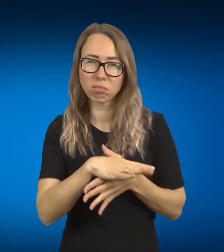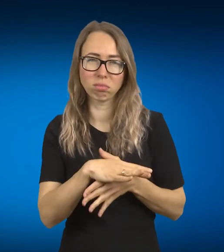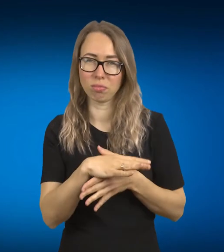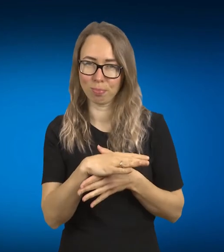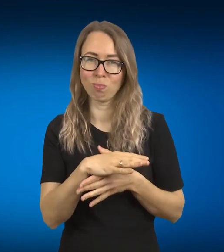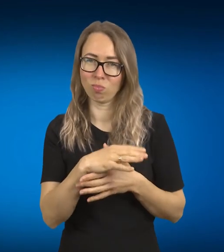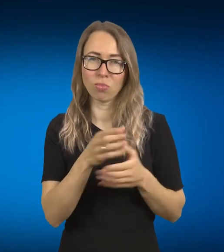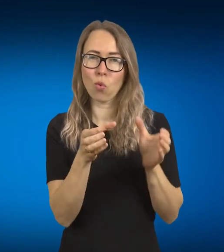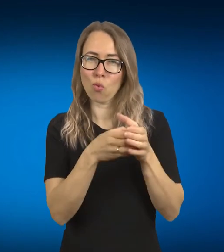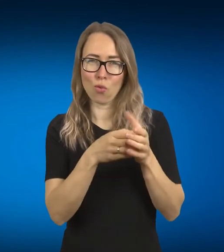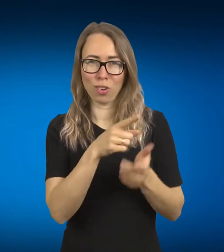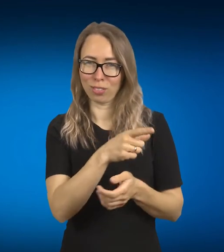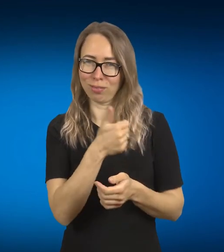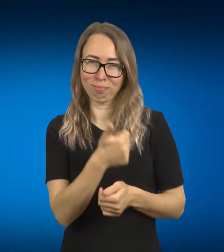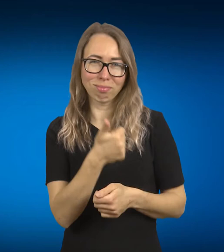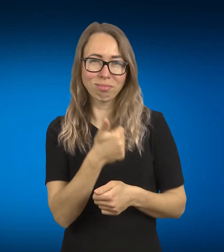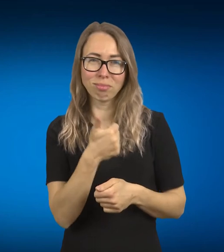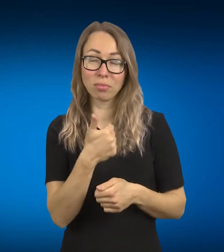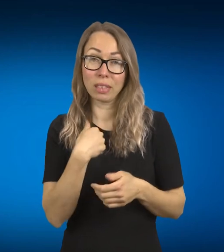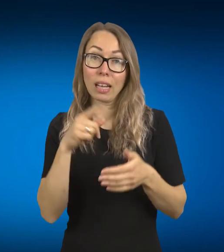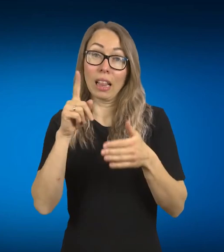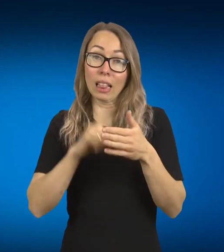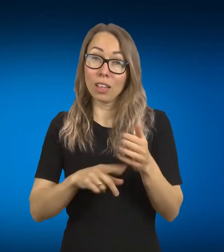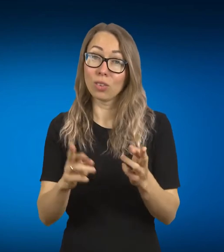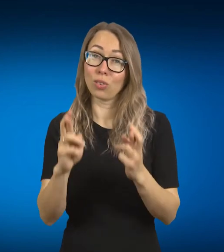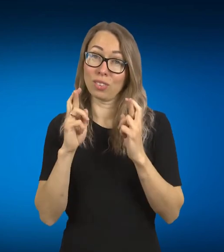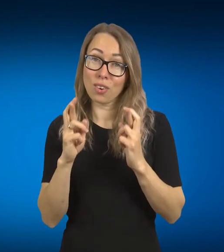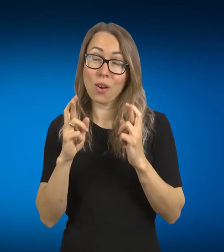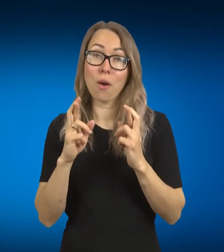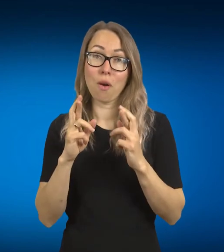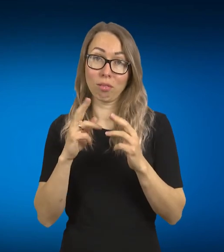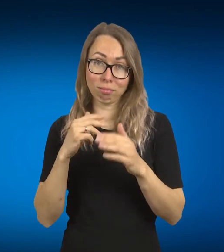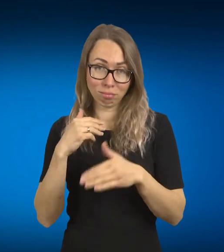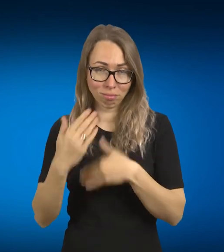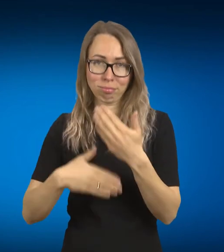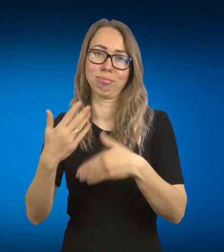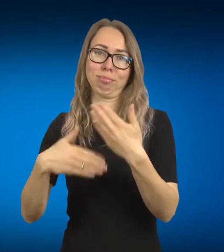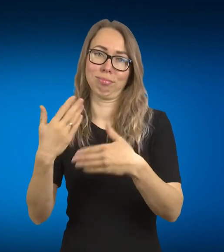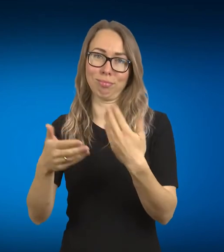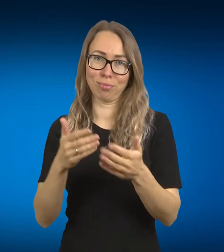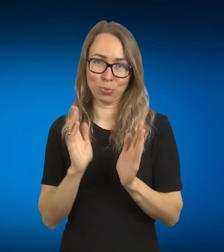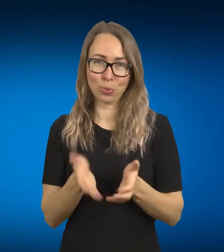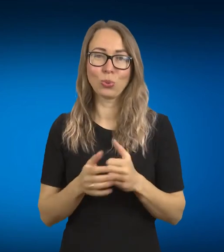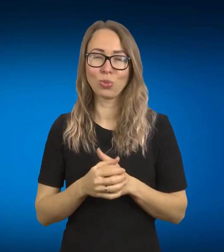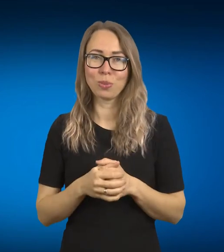tai tikėkimės viskas greitų metu išidės ir pasirodysimės tos atinglios. Kadangi aš žinau šiek tiek daugiau